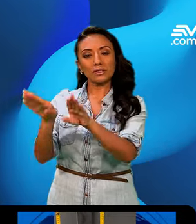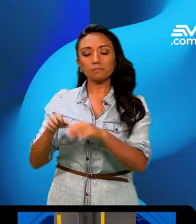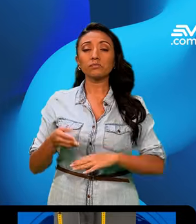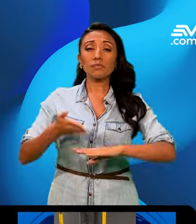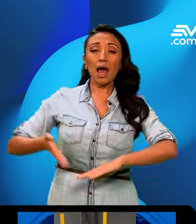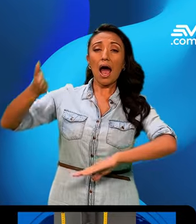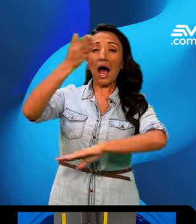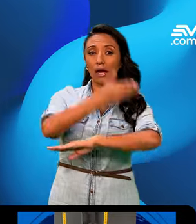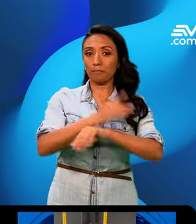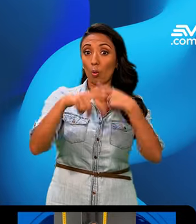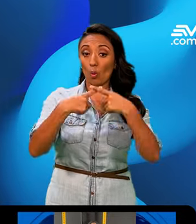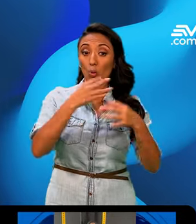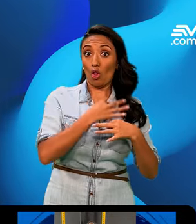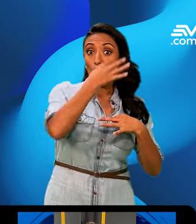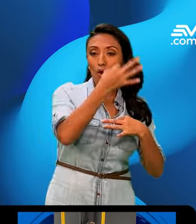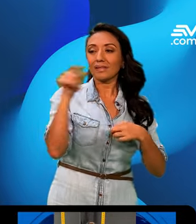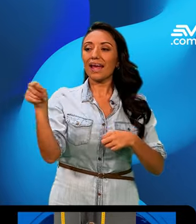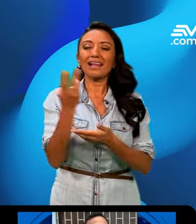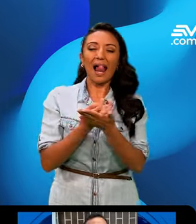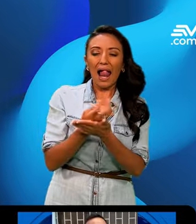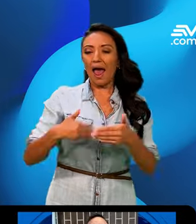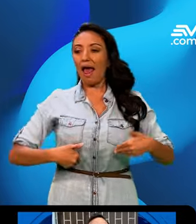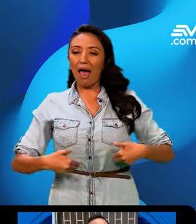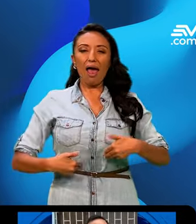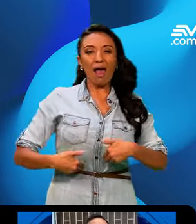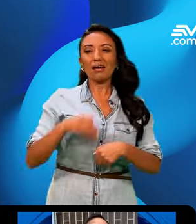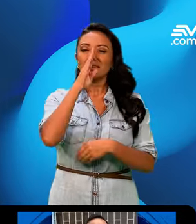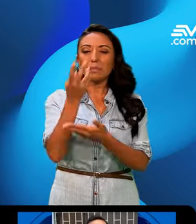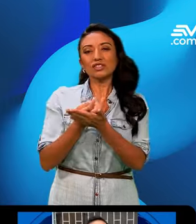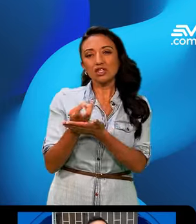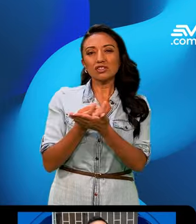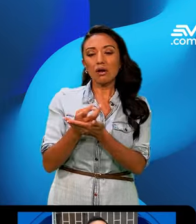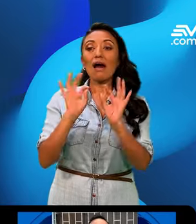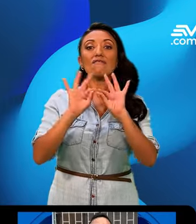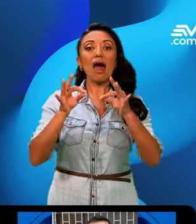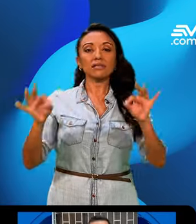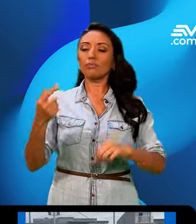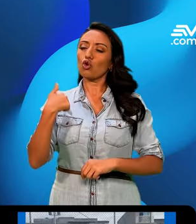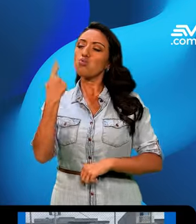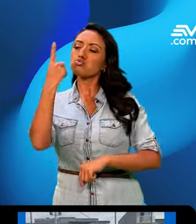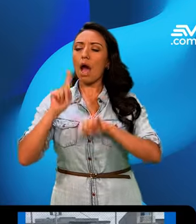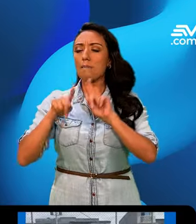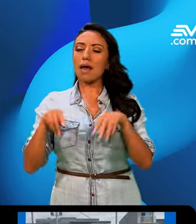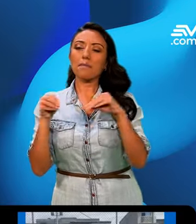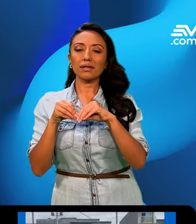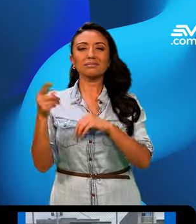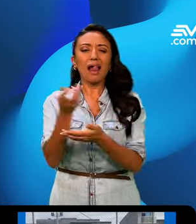desde la pandemia con sketches en redes sociales, en los que resaltaba con su frase, una amiga más. Con esta, hacía sátira contra los